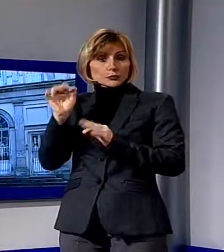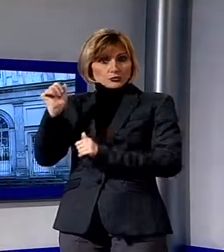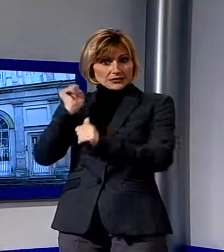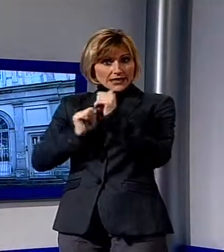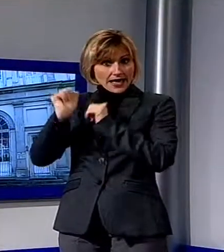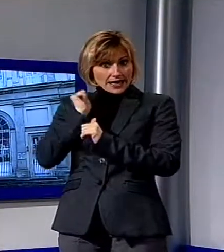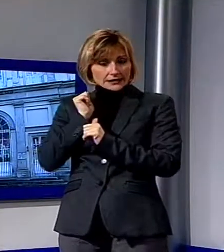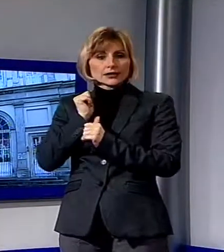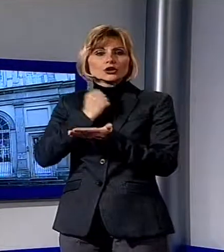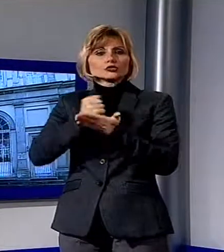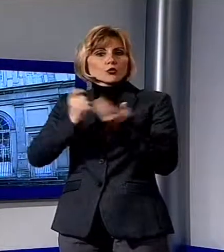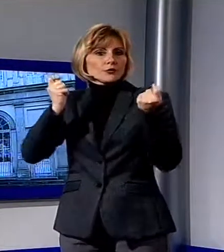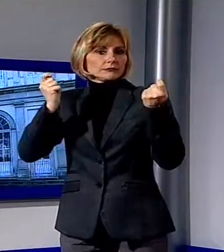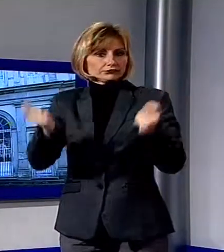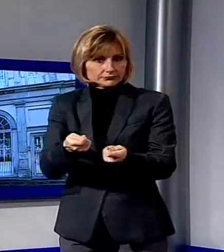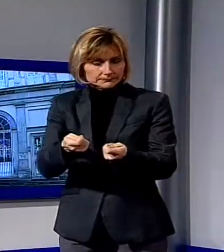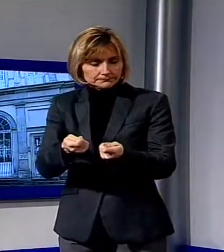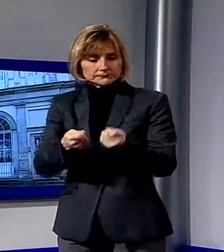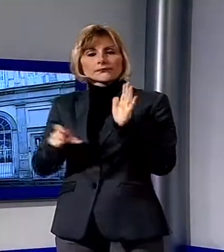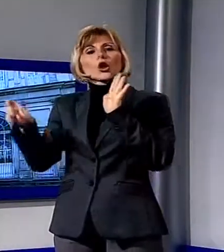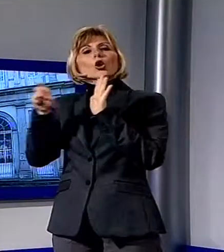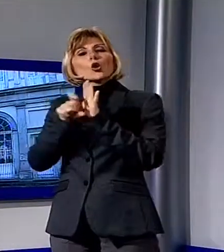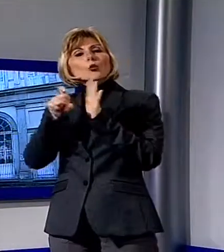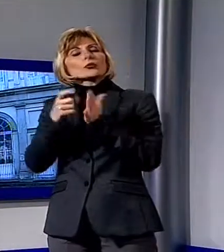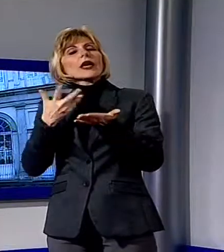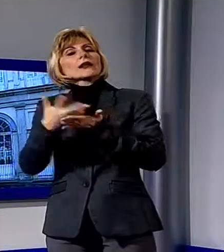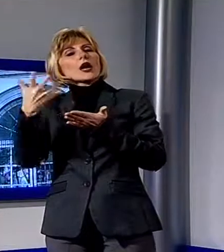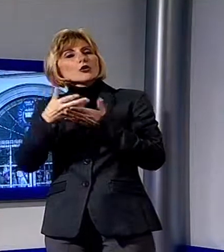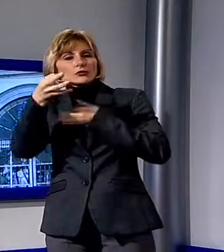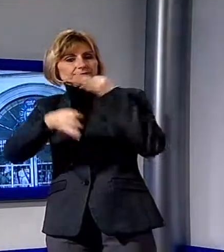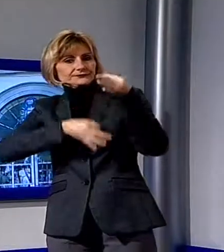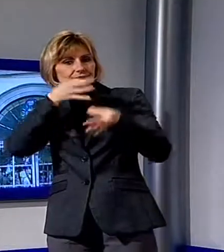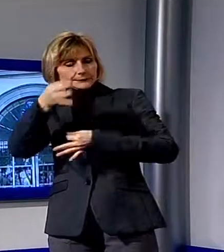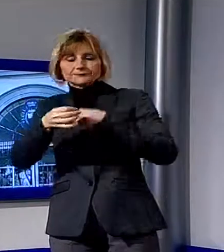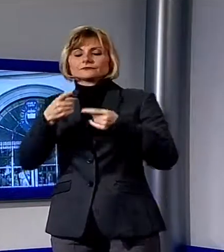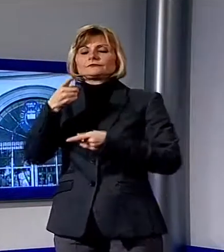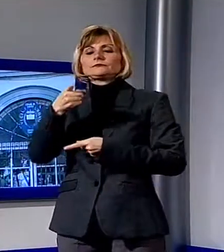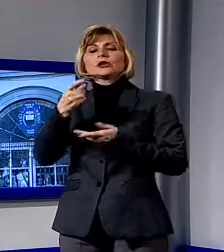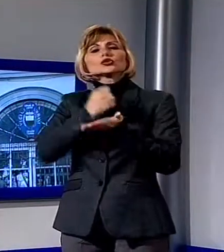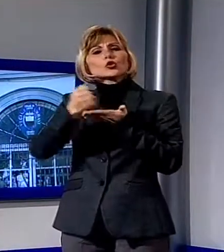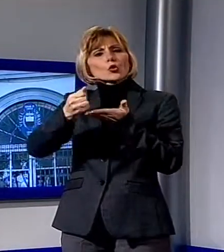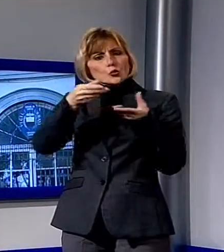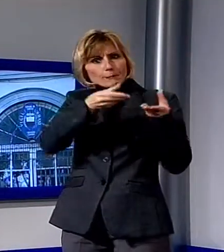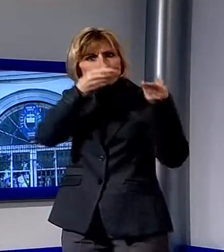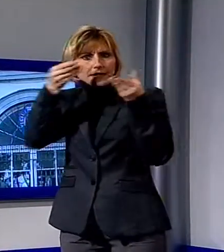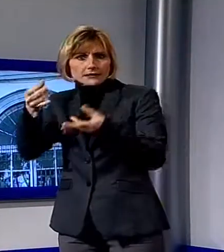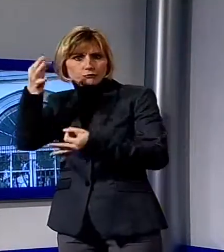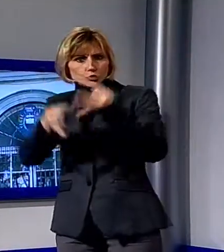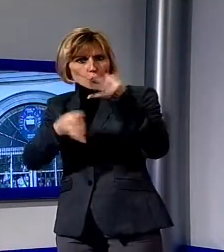Piazzale San Donato. Lo dice il Comune di Lucca che in una nota spiega di aver messo a disposizione della Procura tutta una serie di documenti che